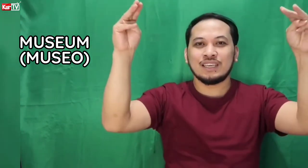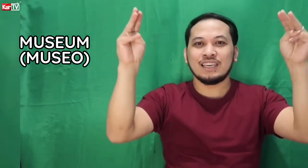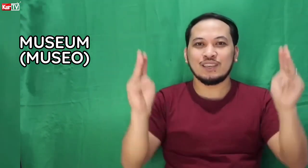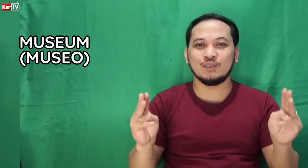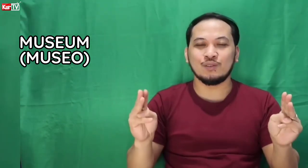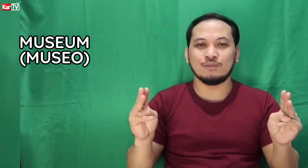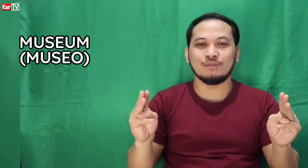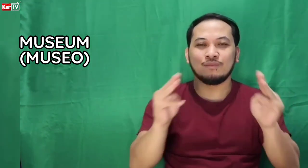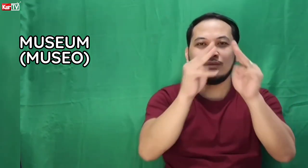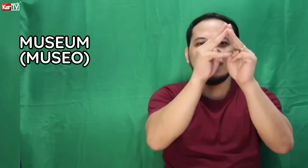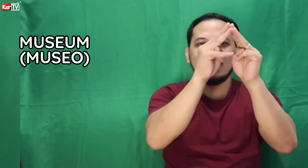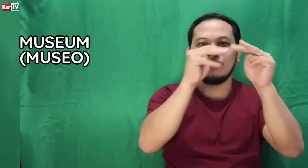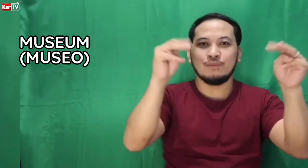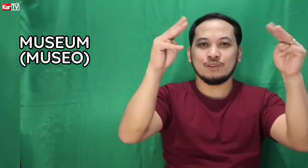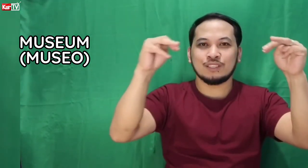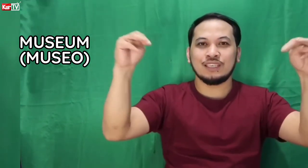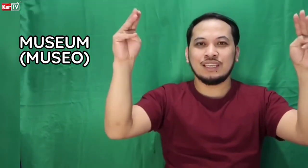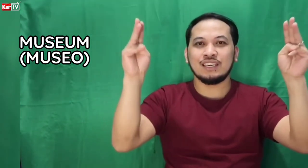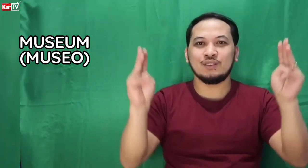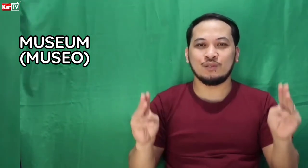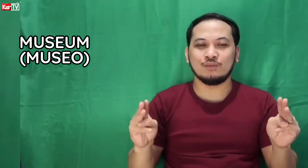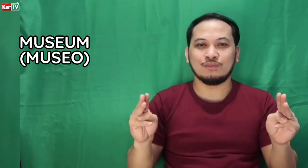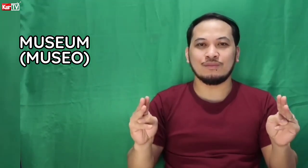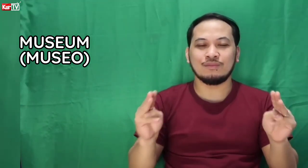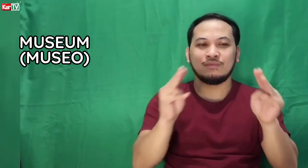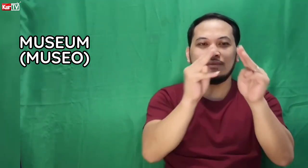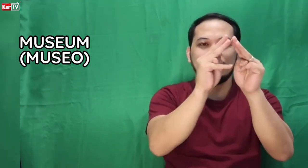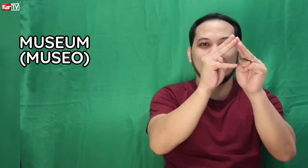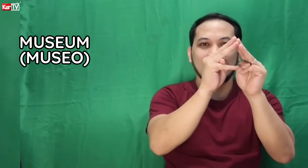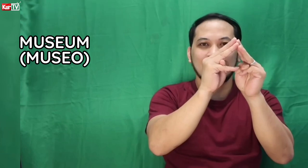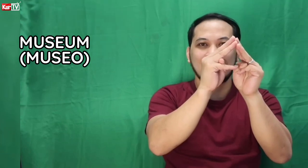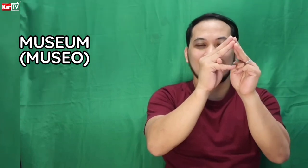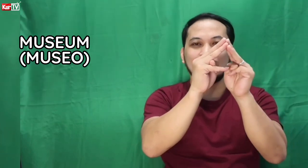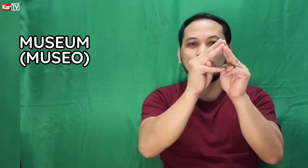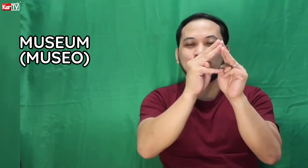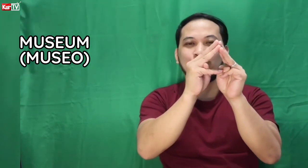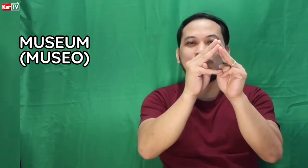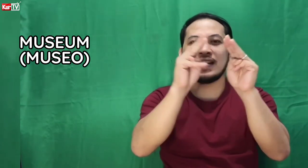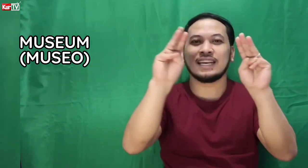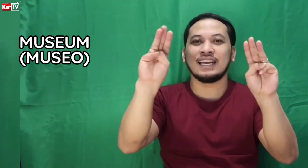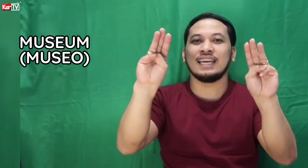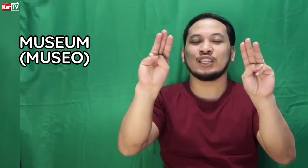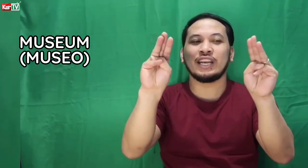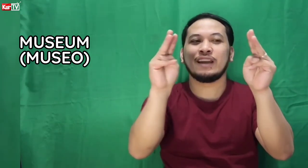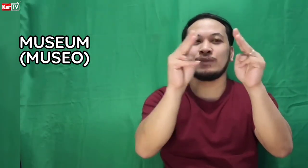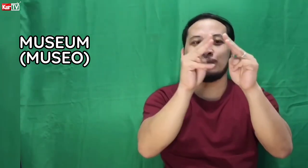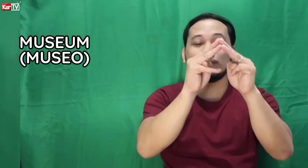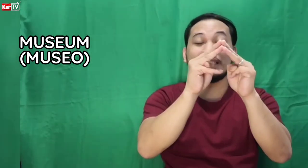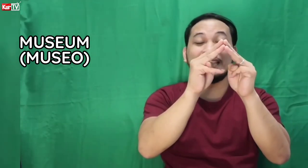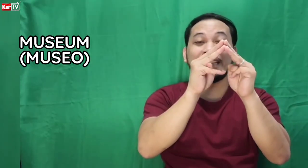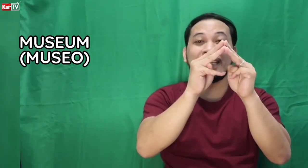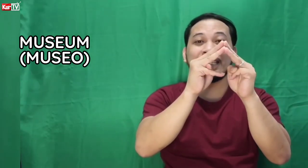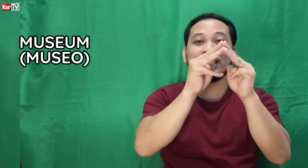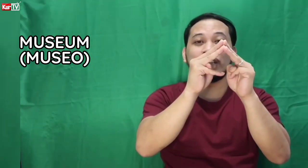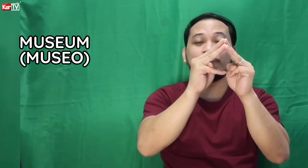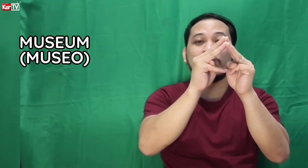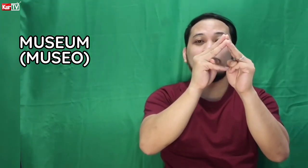museum. Museum. Ayan. Ganito po yun ha. Naka letter M. Tapos, pagdikitin natin siya na parang